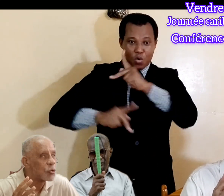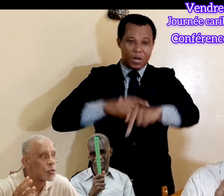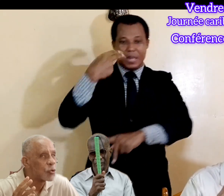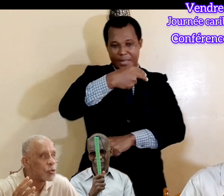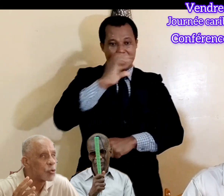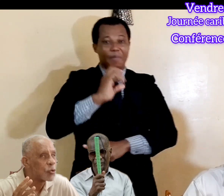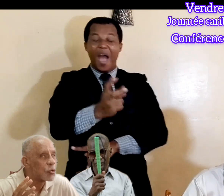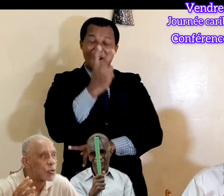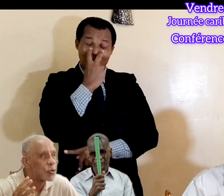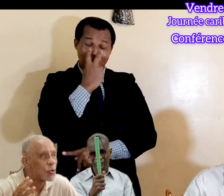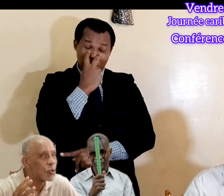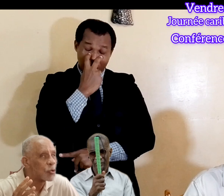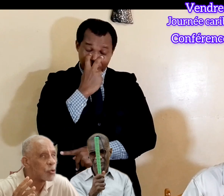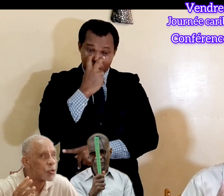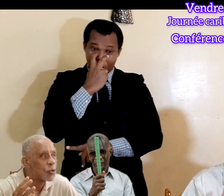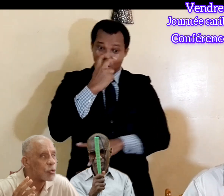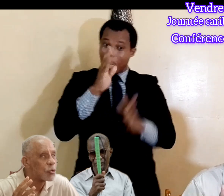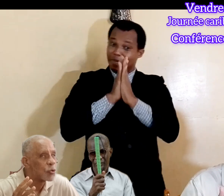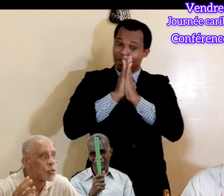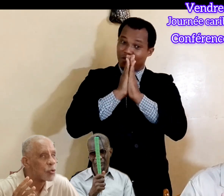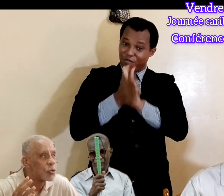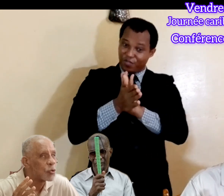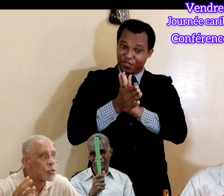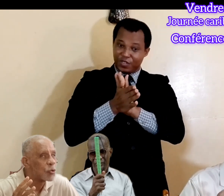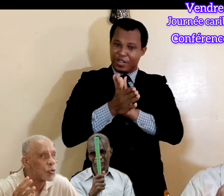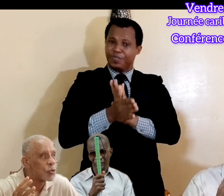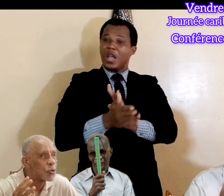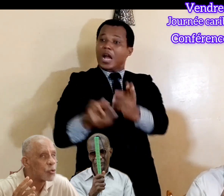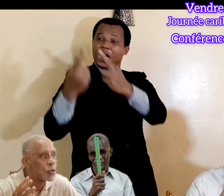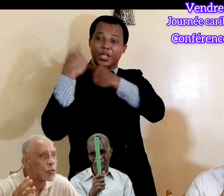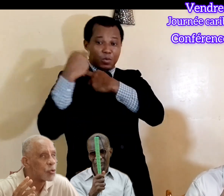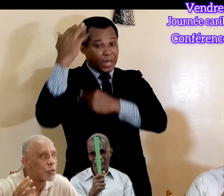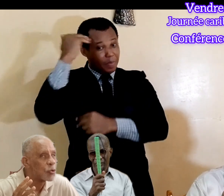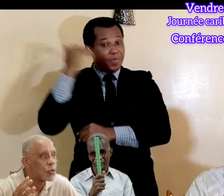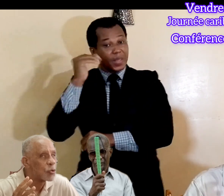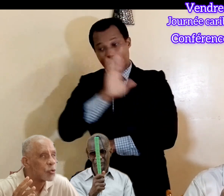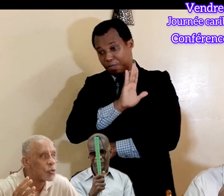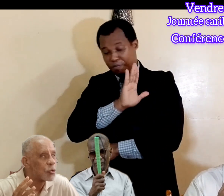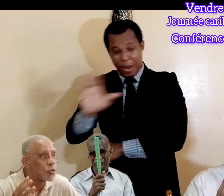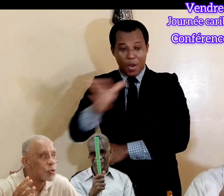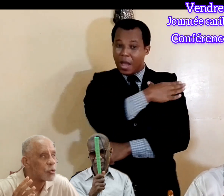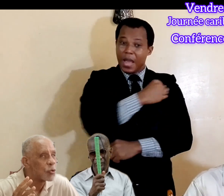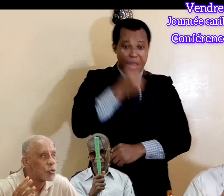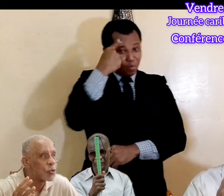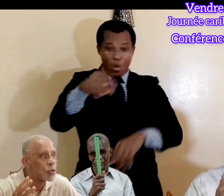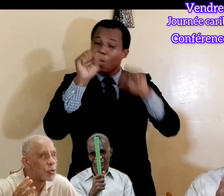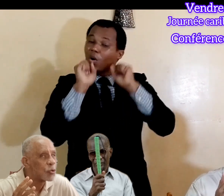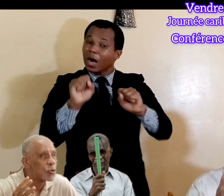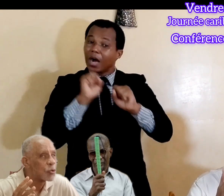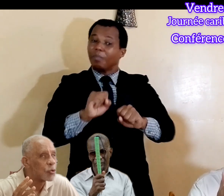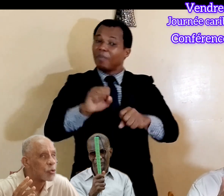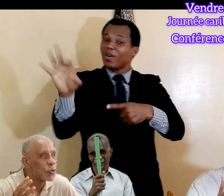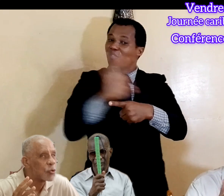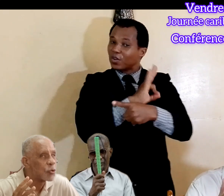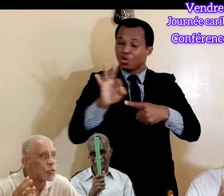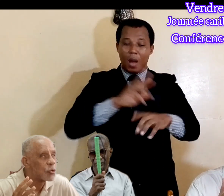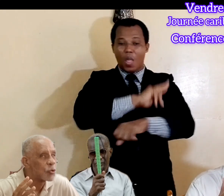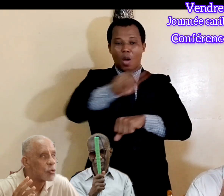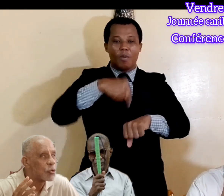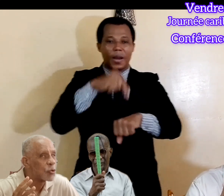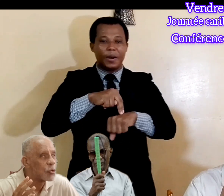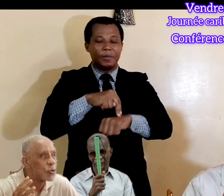visionniers, qui sont capables de vie autonome, de vie technique, de vie autonome et de fonctionnement normal.